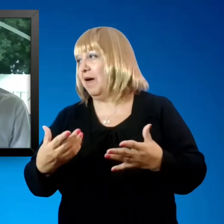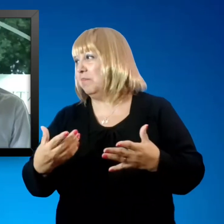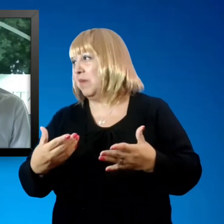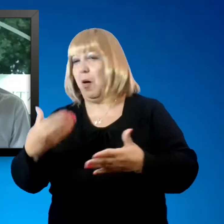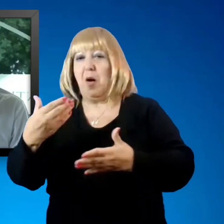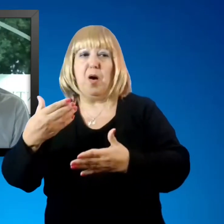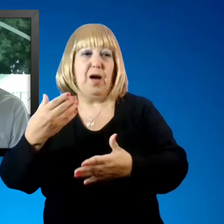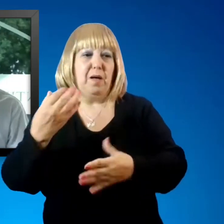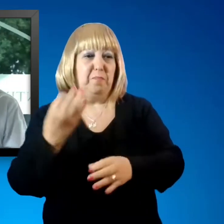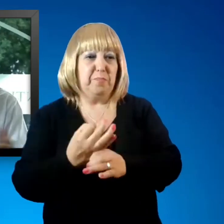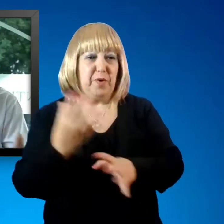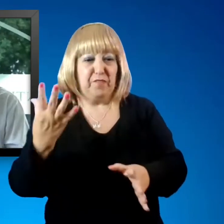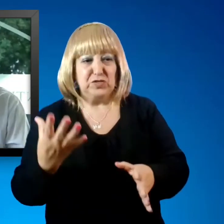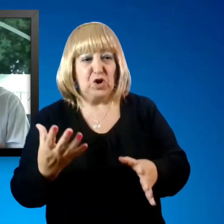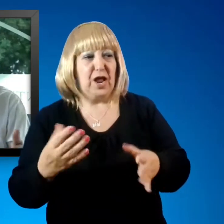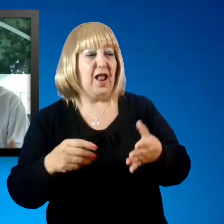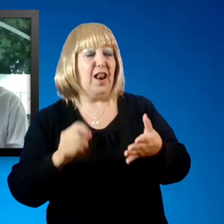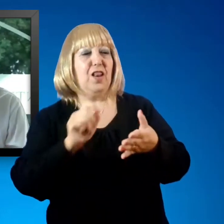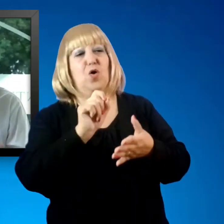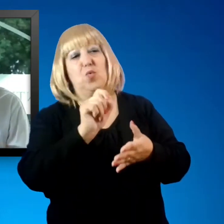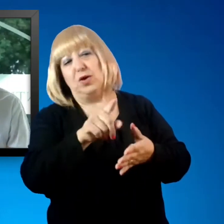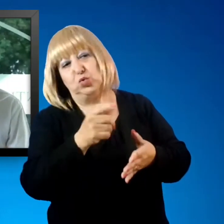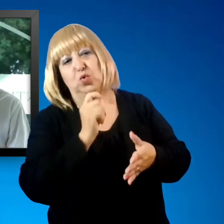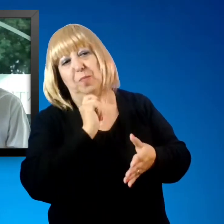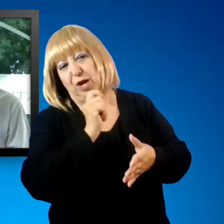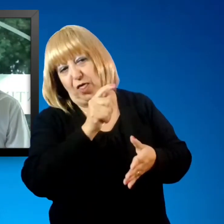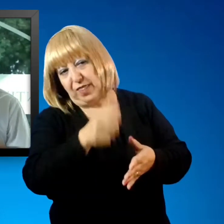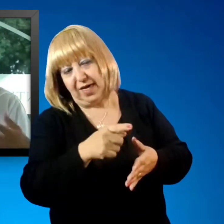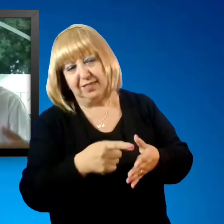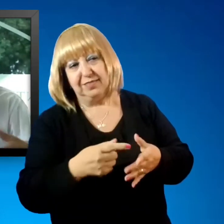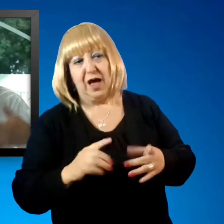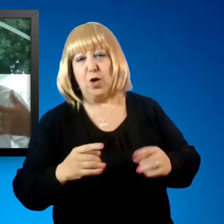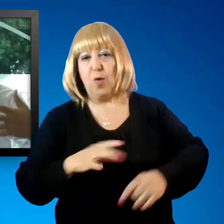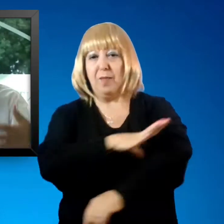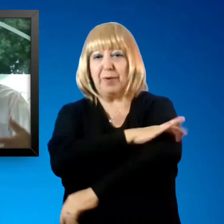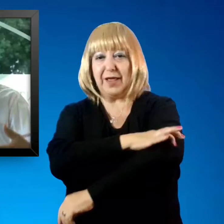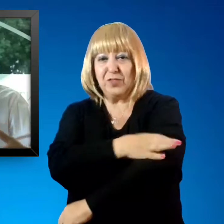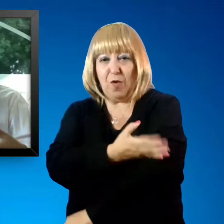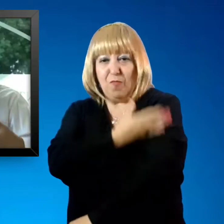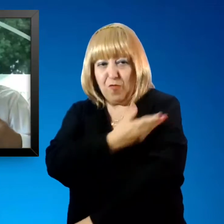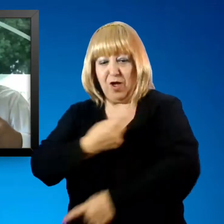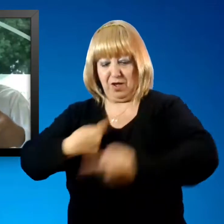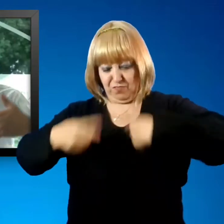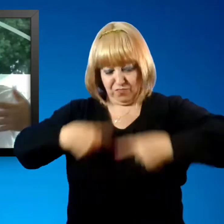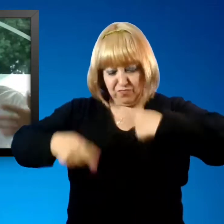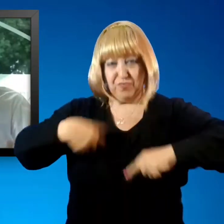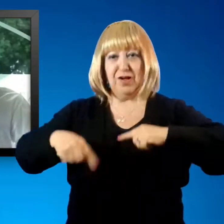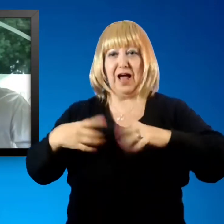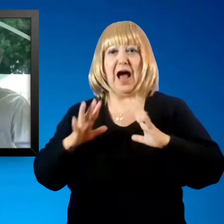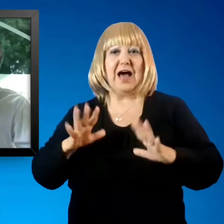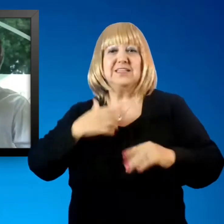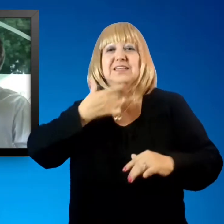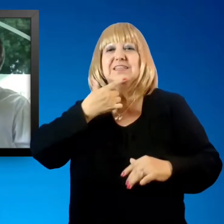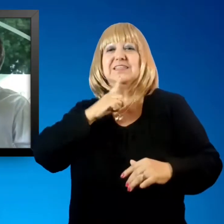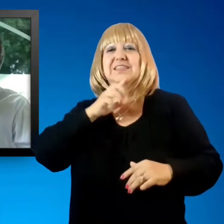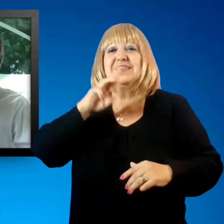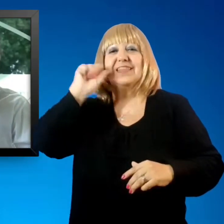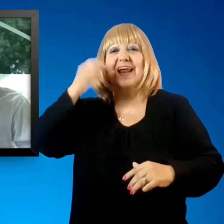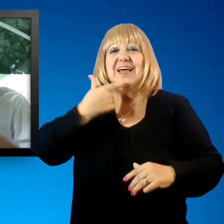científico o periodístico, en tu caso, lo que sea, vamos a tener estrés, vamos a aumentar la